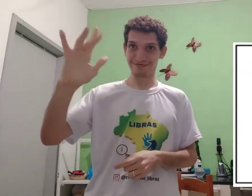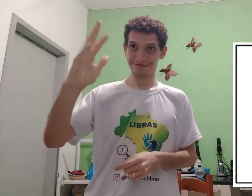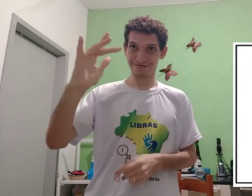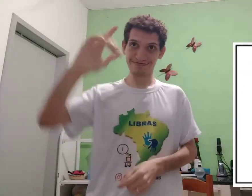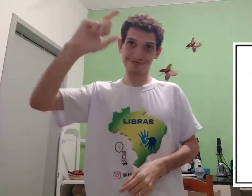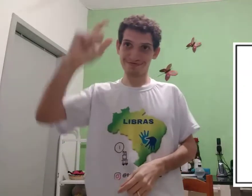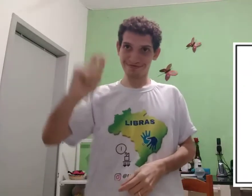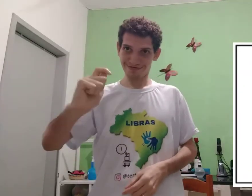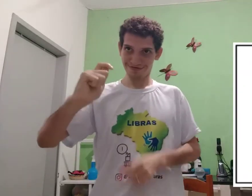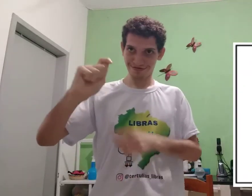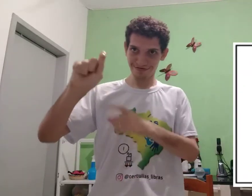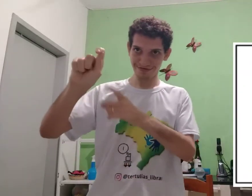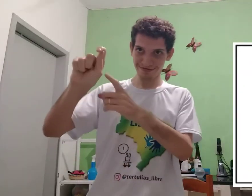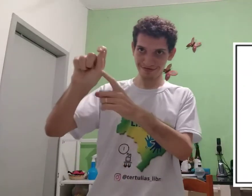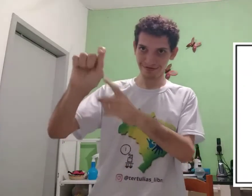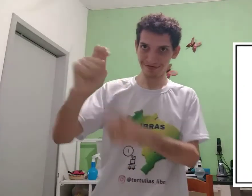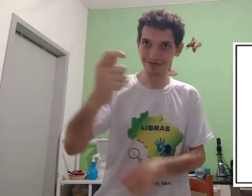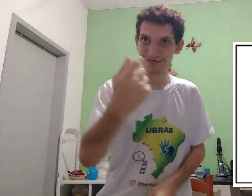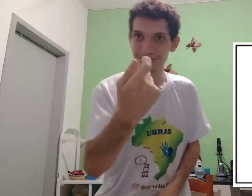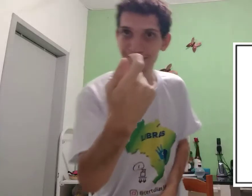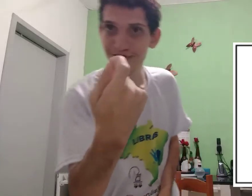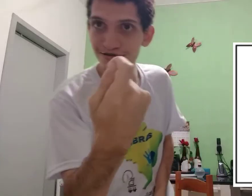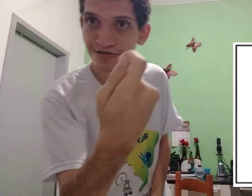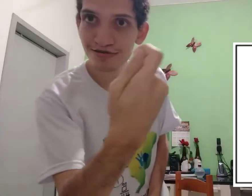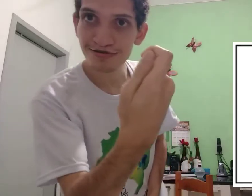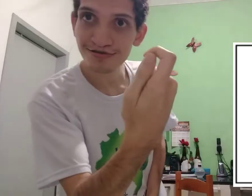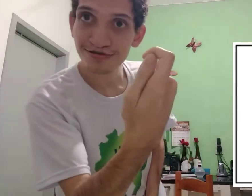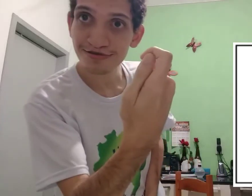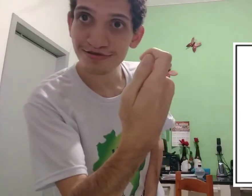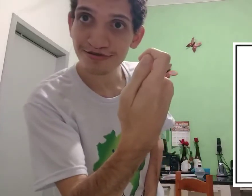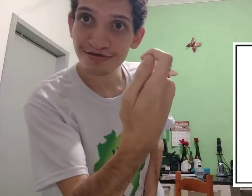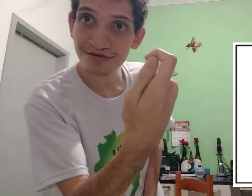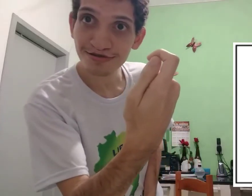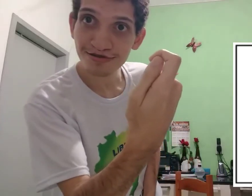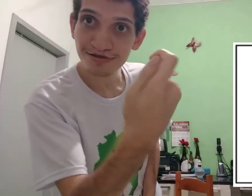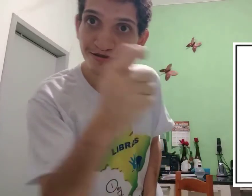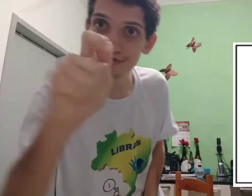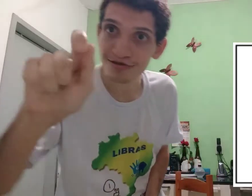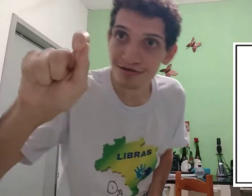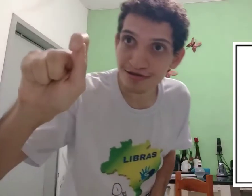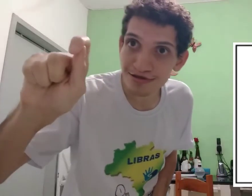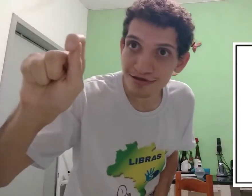primeiro tá sim com alguma edição igual. Olha essa configuração de mão assim,